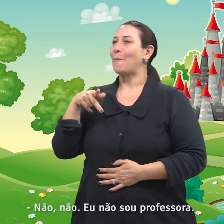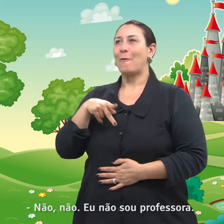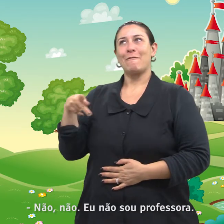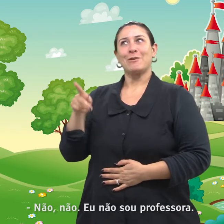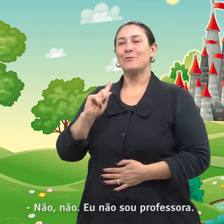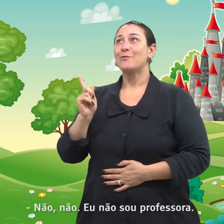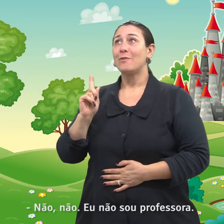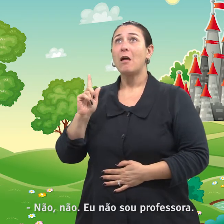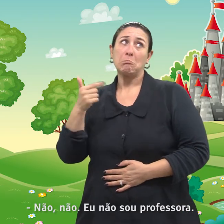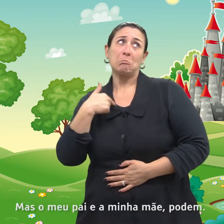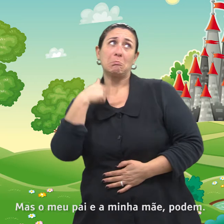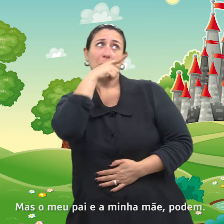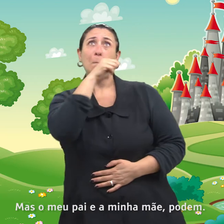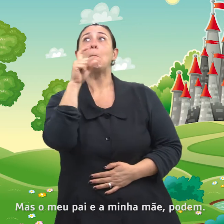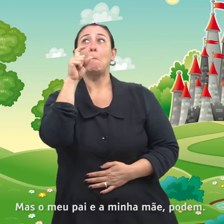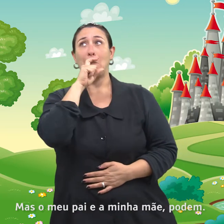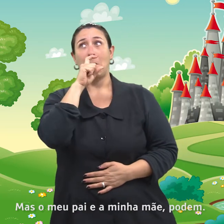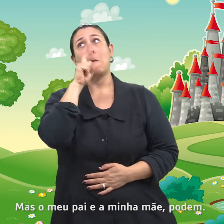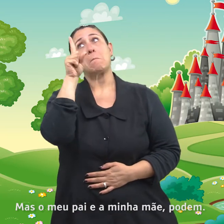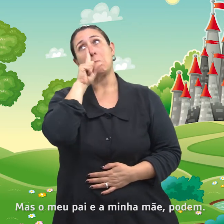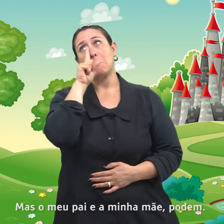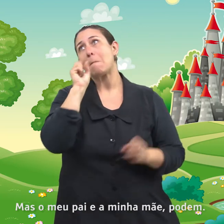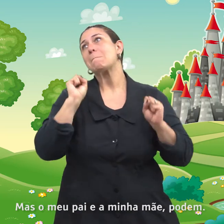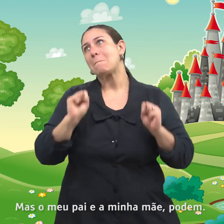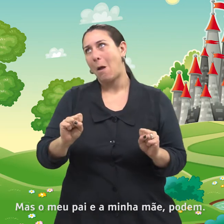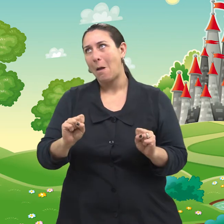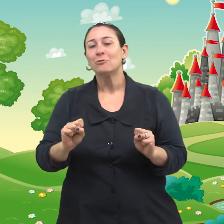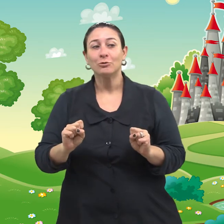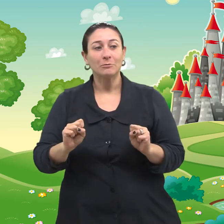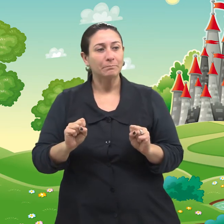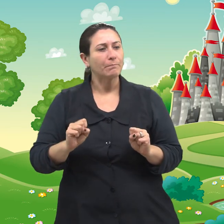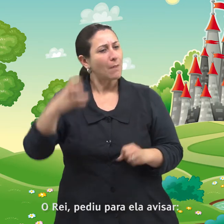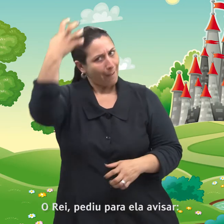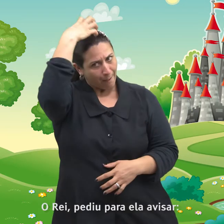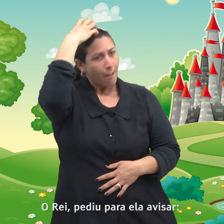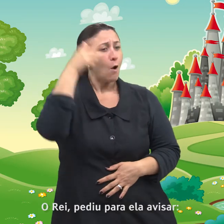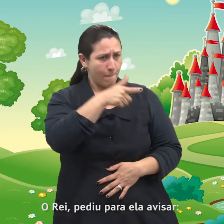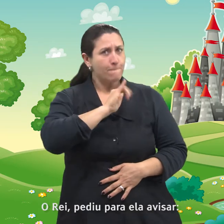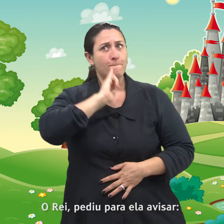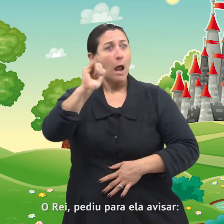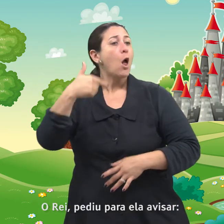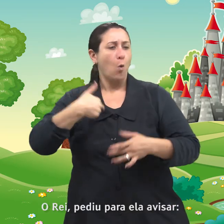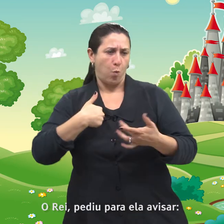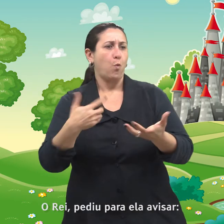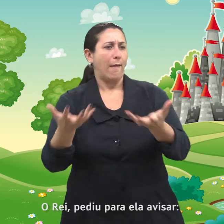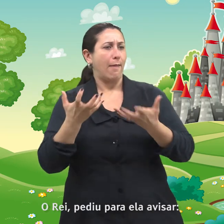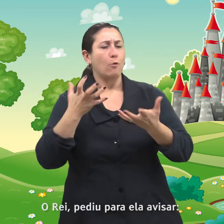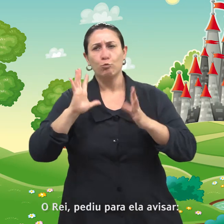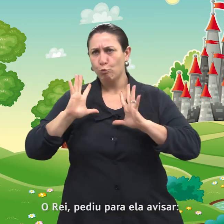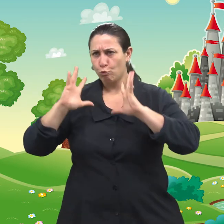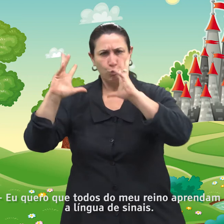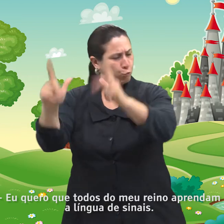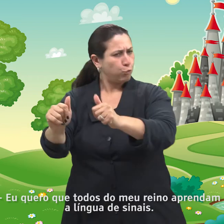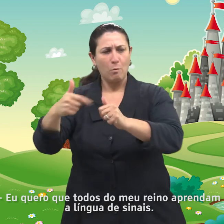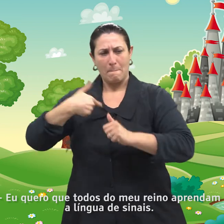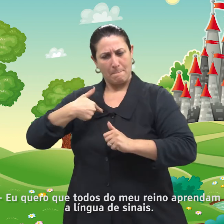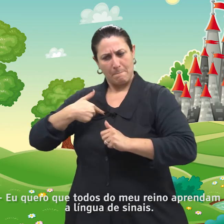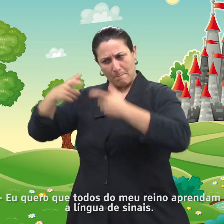Eu não sou professora. Mas o meu pai e minha mãe podem. O rei pediu para ela avisar. Eu quero que